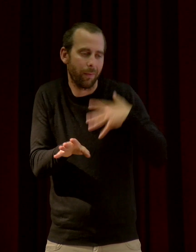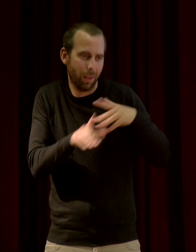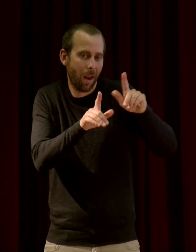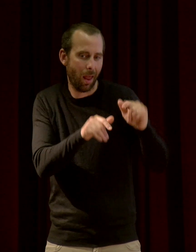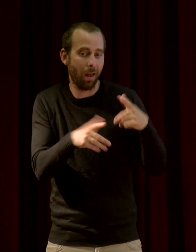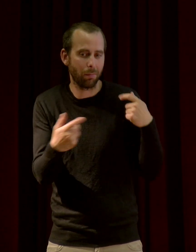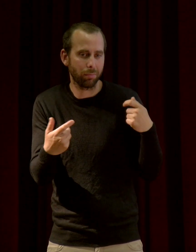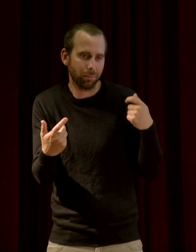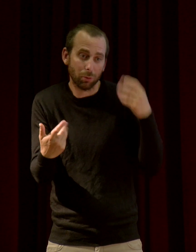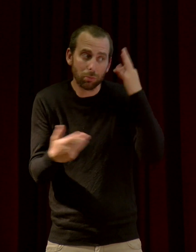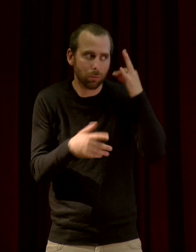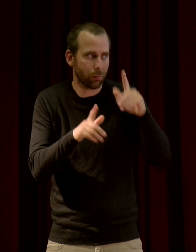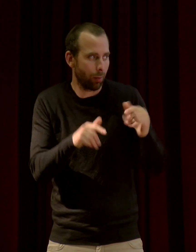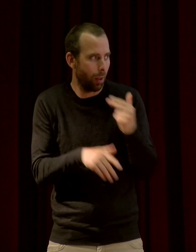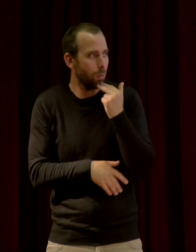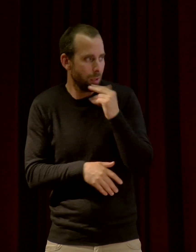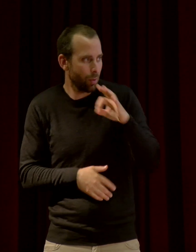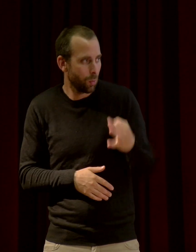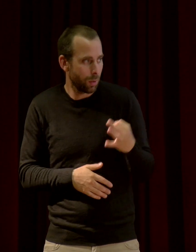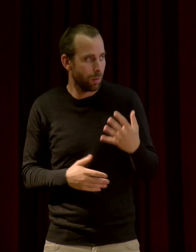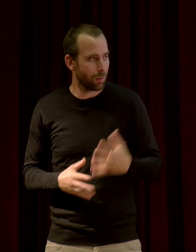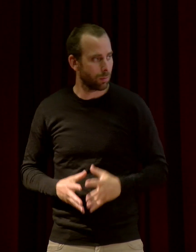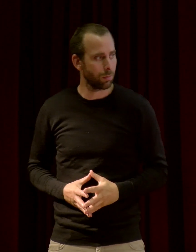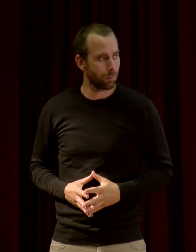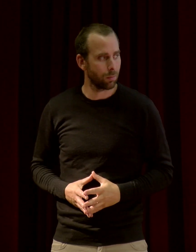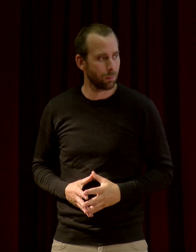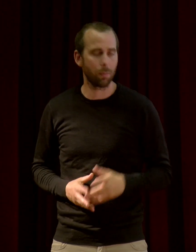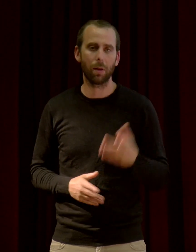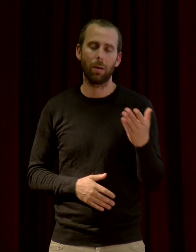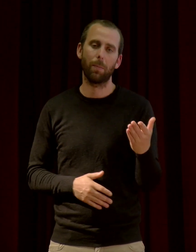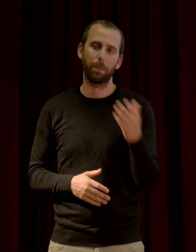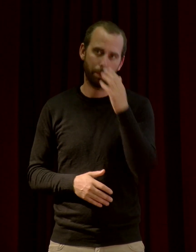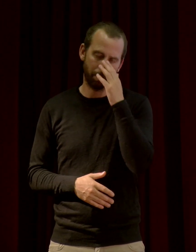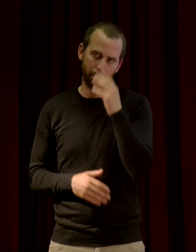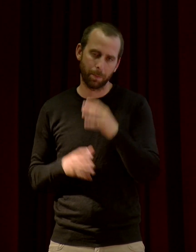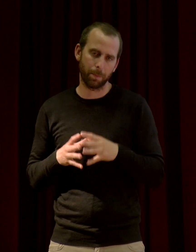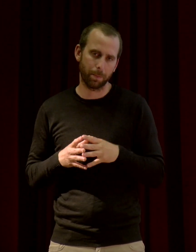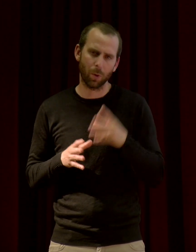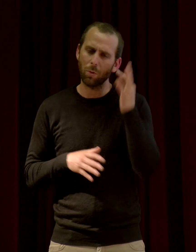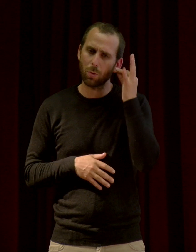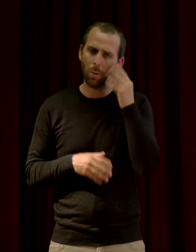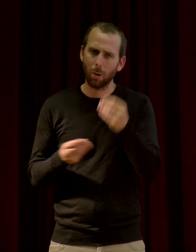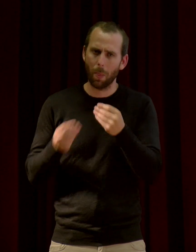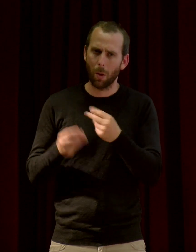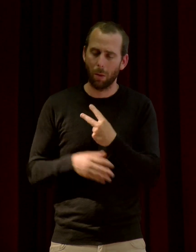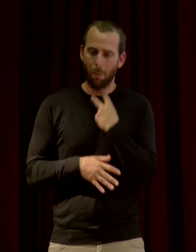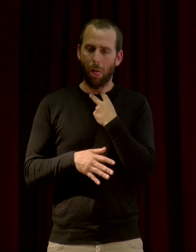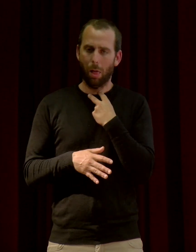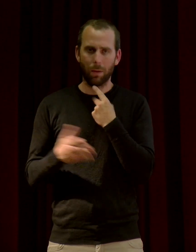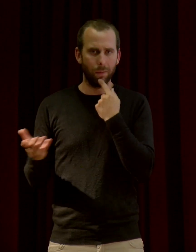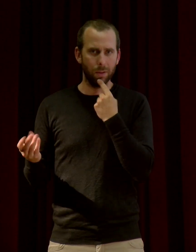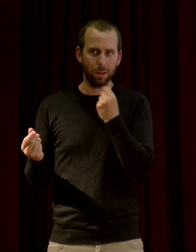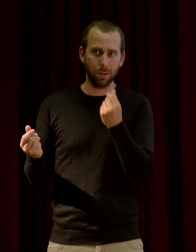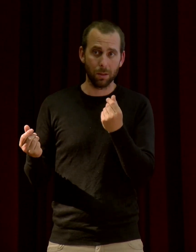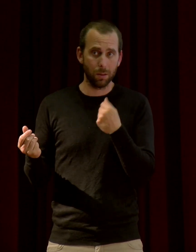utilisé et utilisable. Alors, le son qui l'immobilise, c'est-à-dire qui tétanise, je